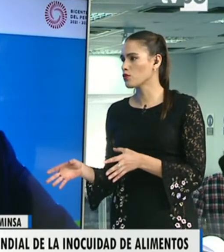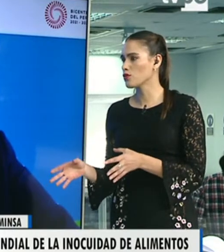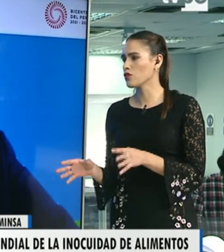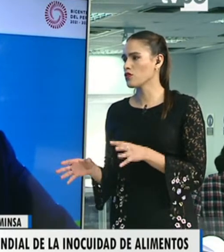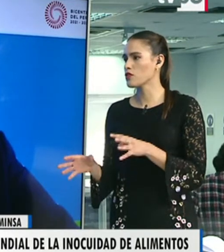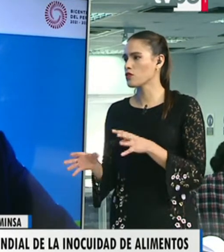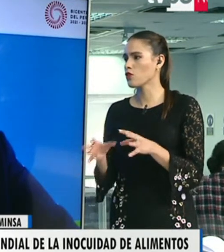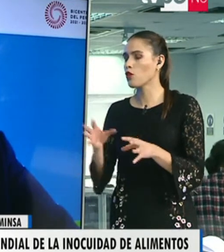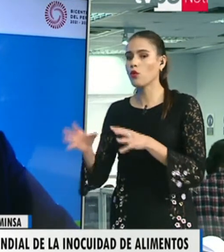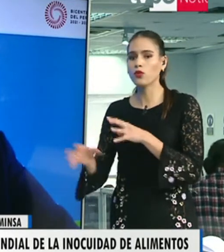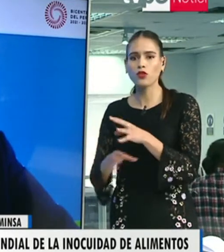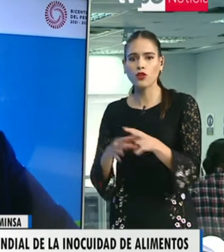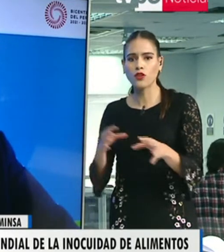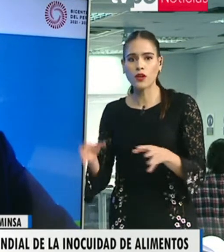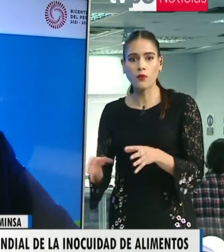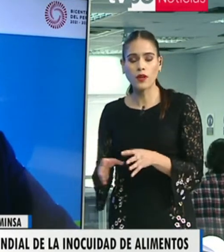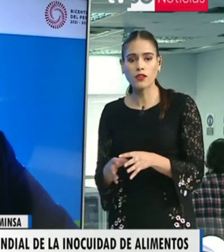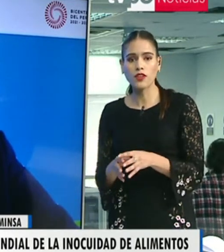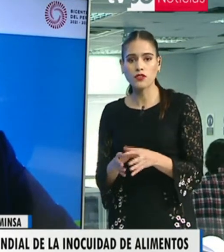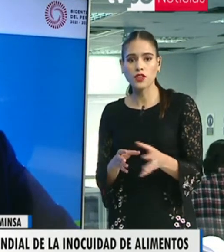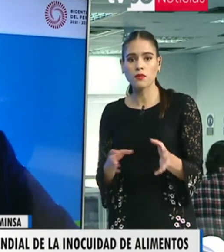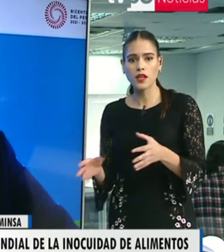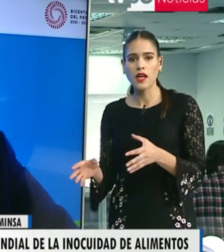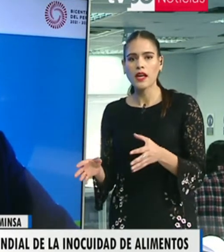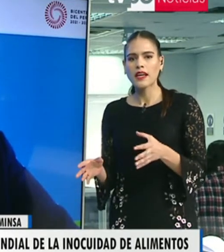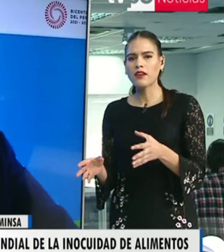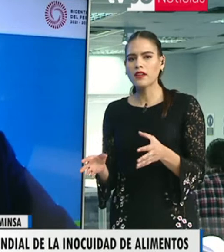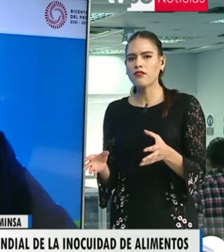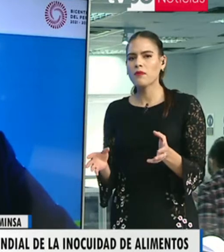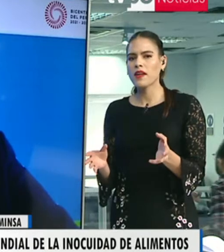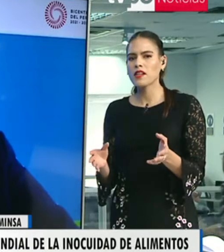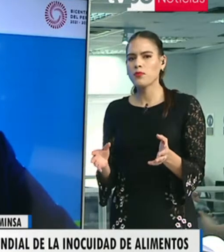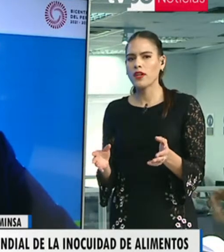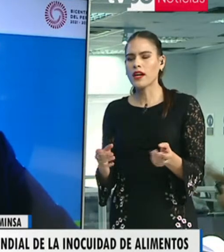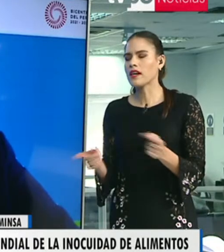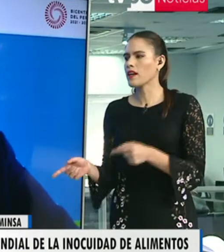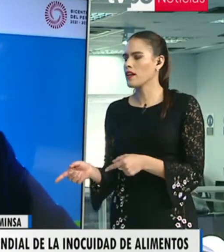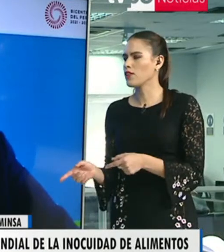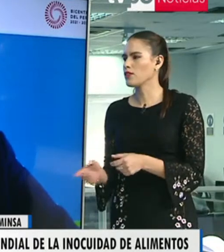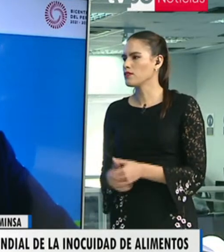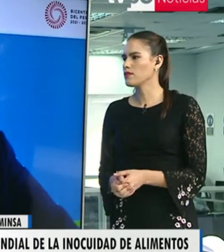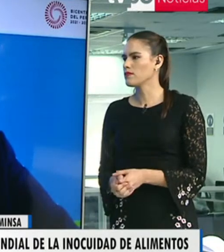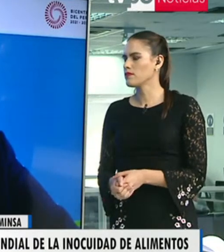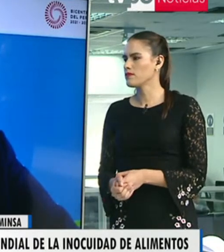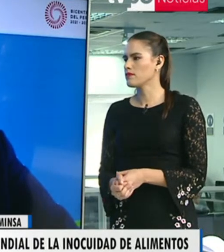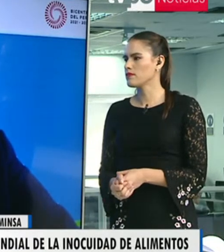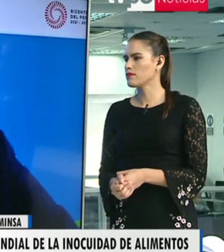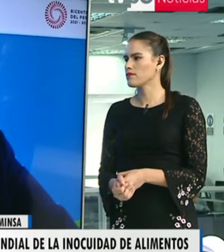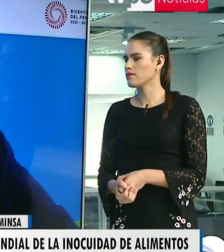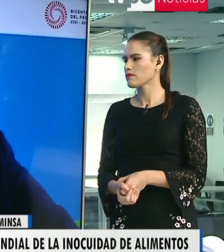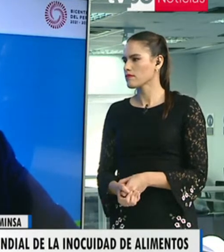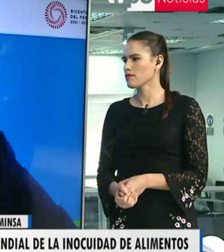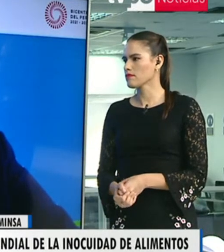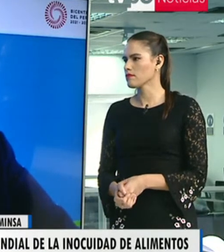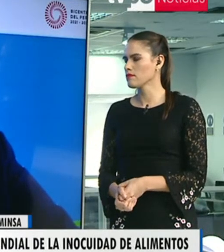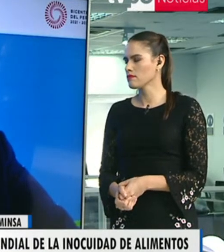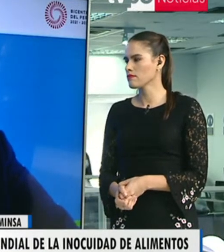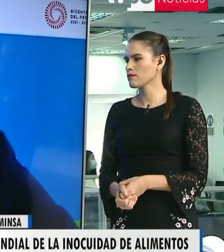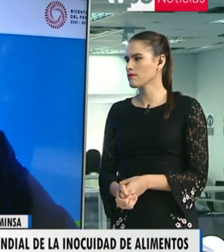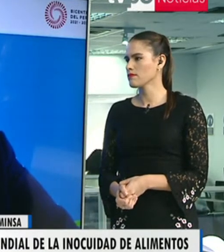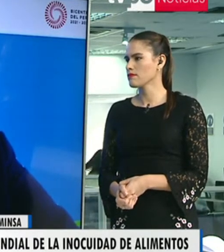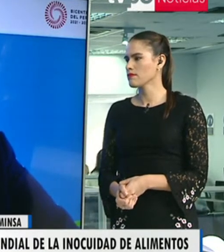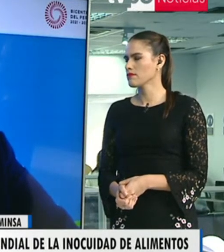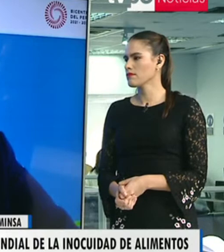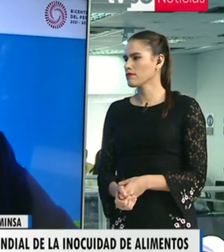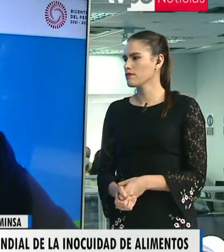crudos, ¿no? Entonces, todo junto, todo revuelto y eso también, ¿qué enfermedades podría acarrear ello? Sí, eso también produce